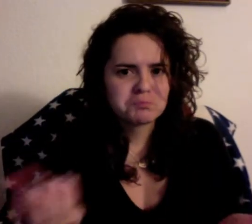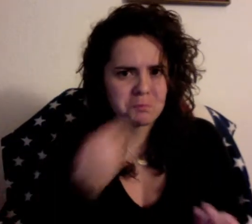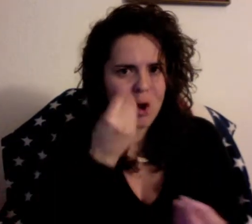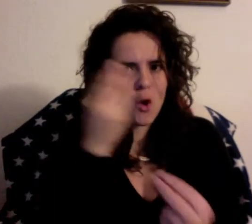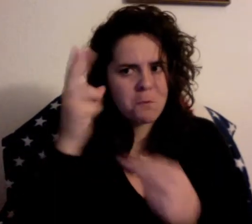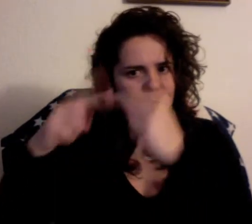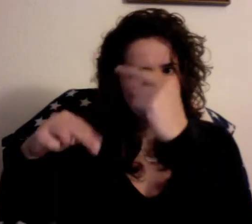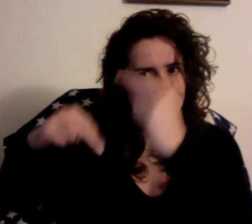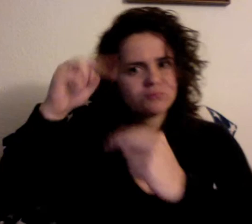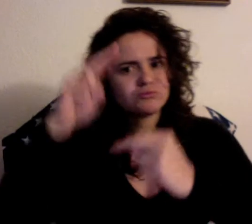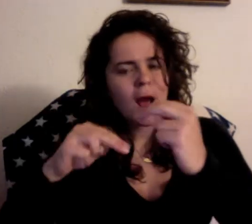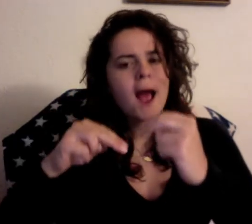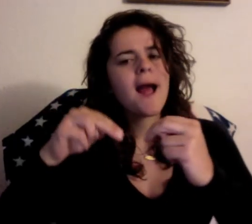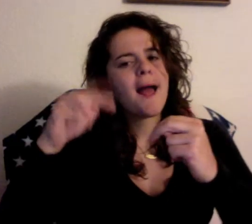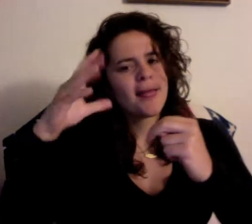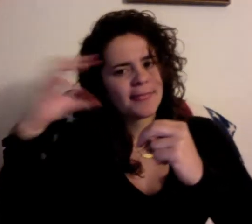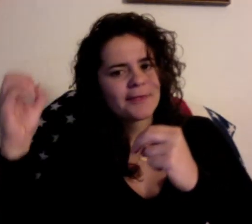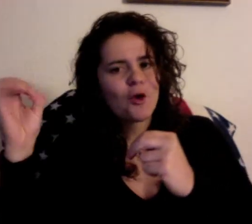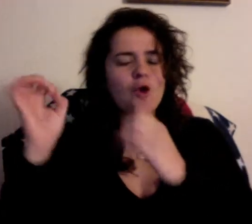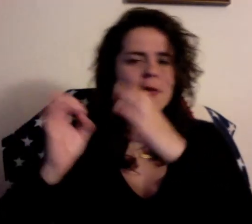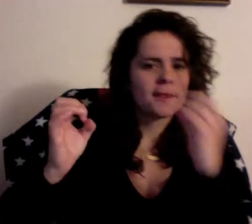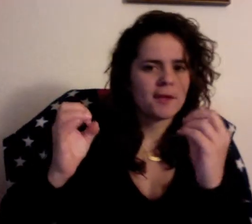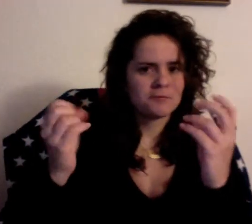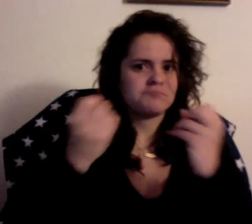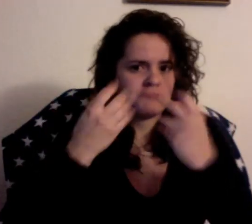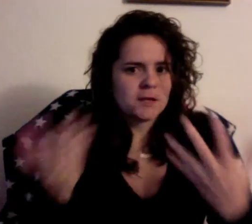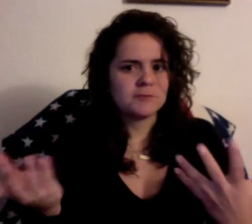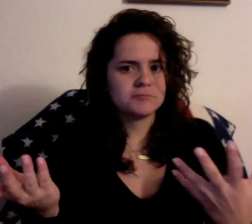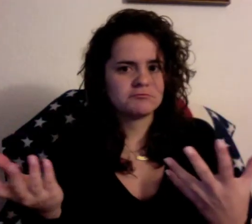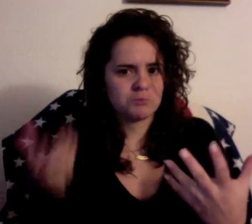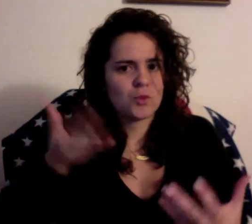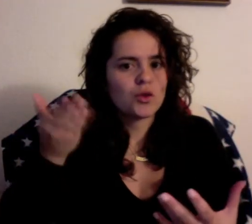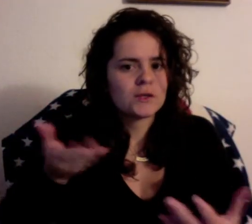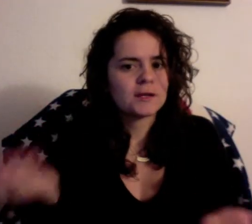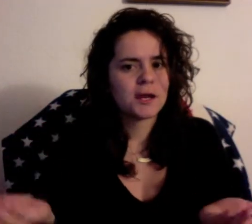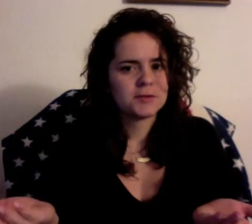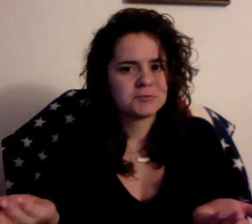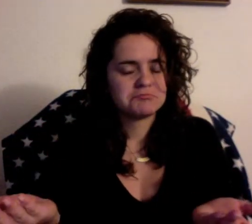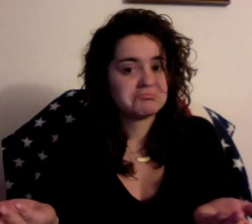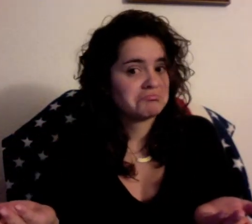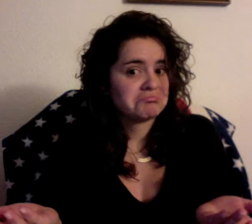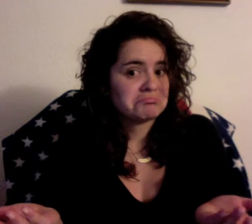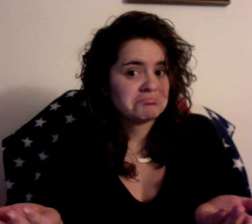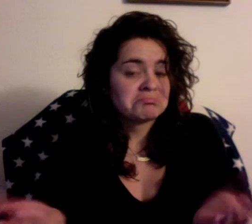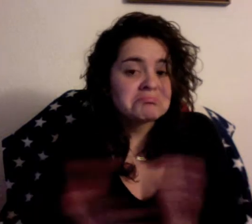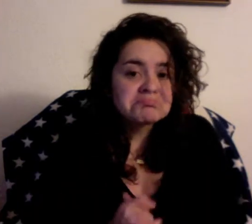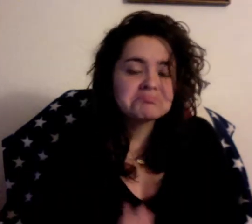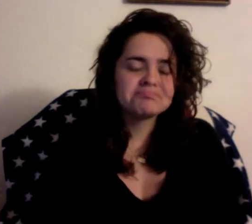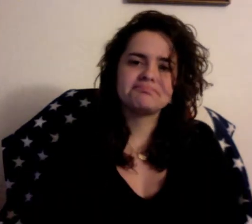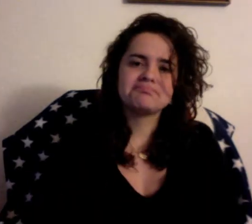permitieron independizarme y poder cumplir mis sueños, mis expectativas Antes llamabas porque me caso, estoy embarazada y ahora es